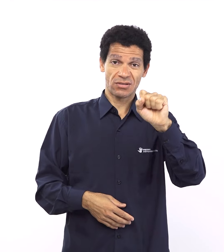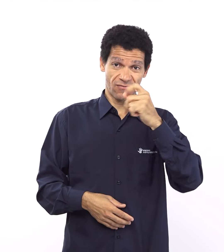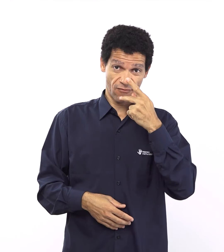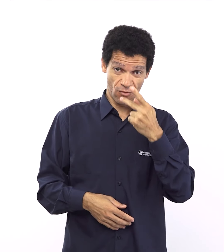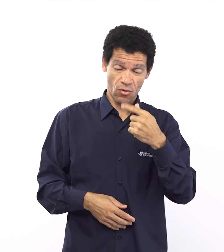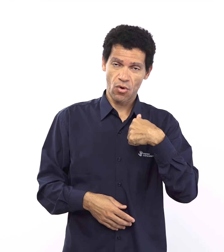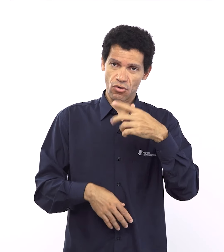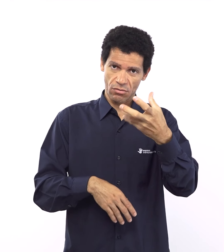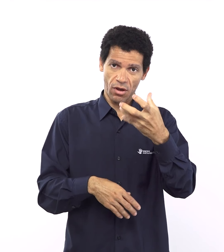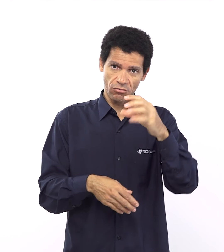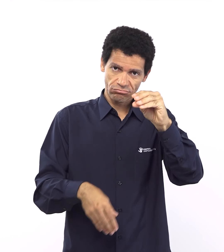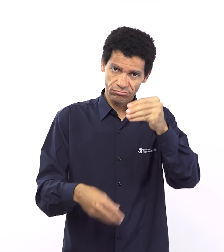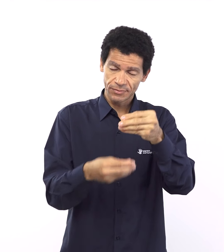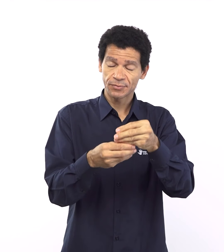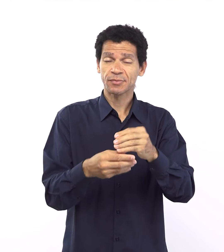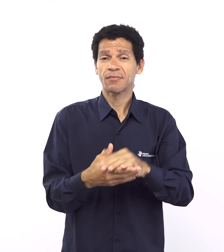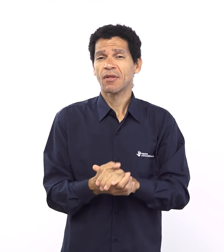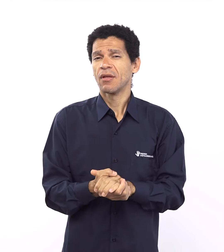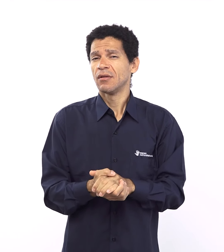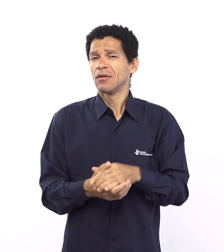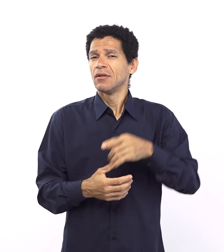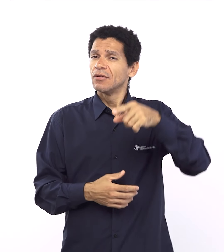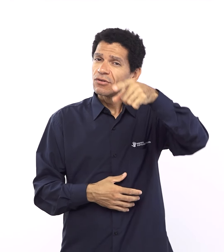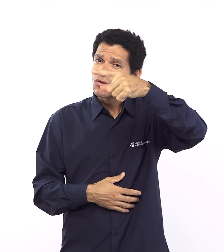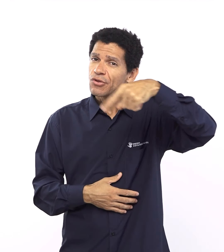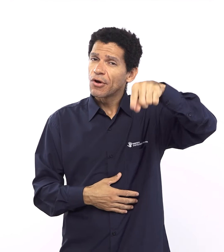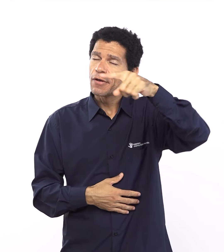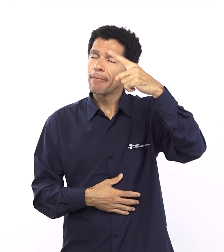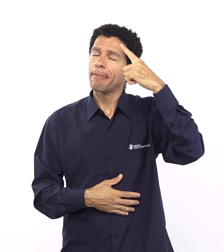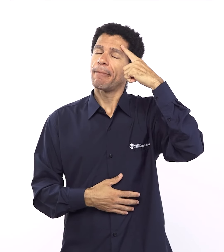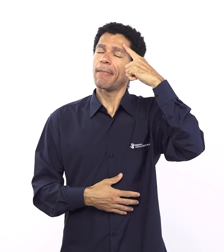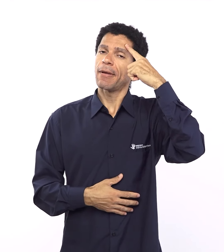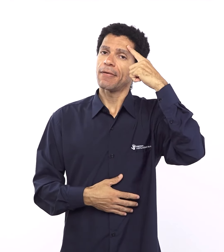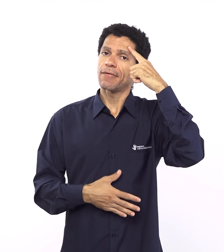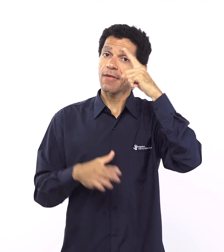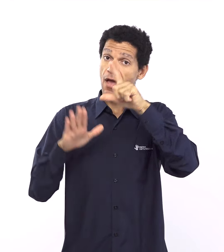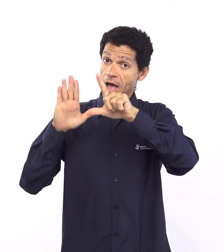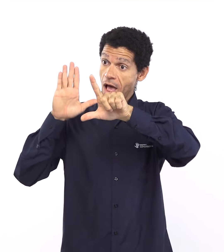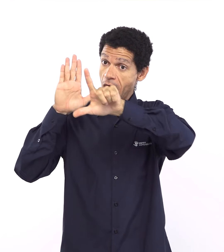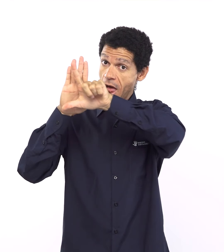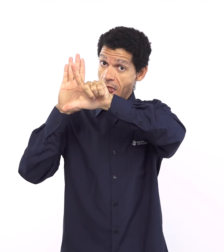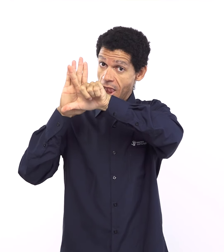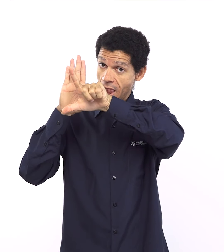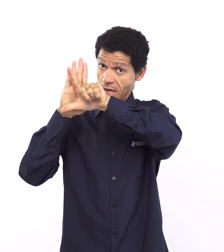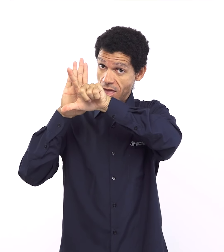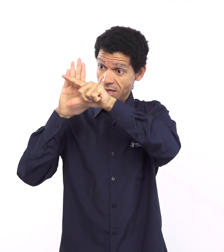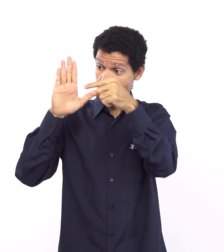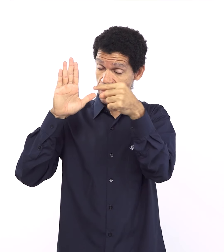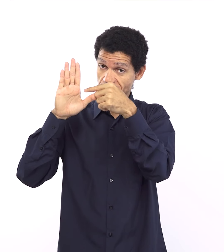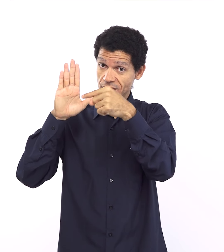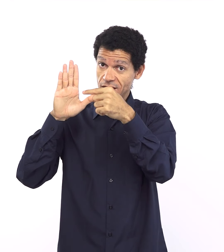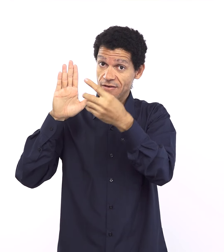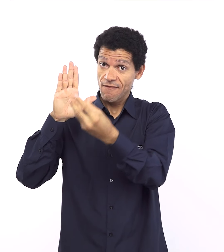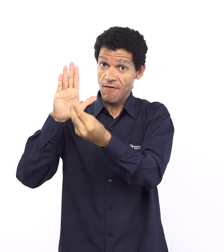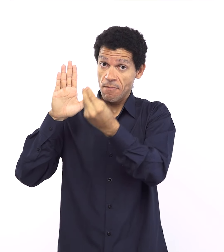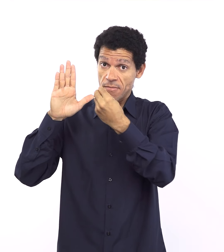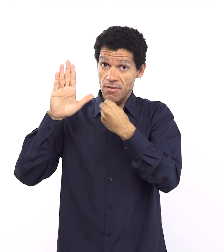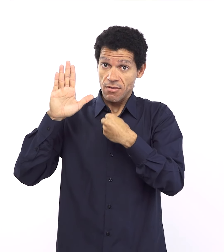humano desse novo homem que o Lucas estava dizendo ninguém vai precisar ensinar um ao outro porque a vontade de Deus vai ser algo presente no